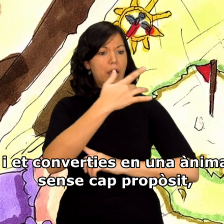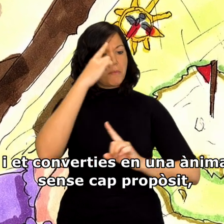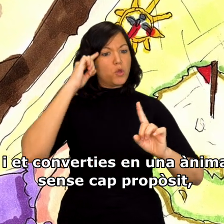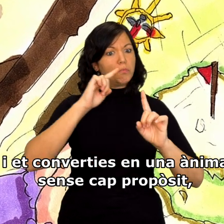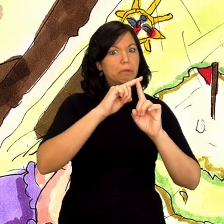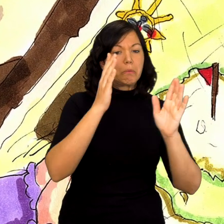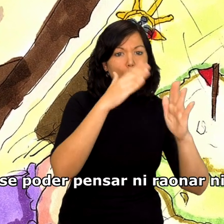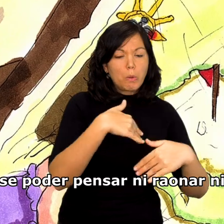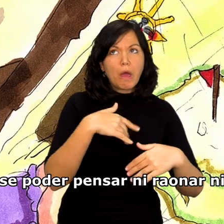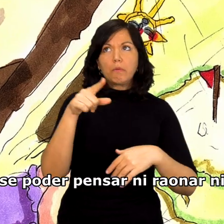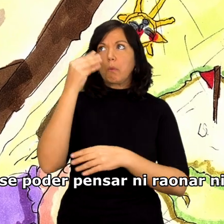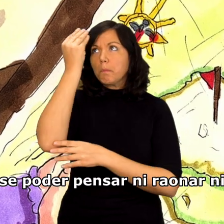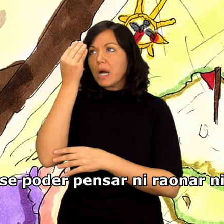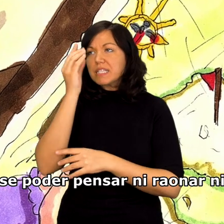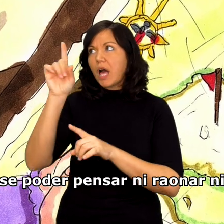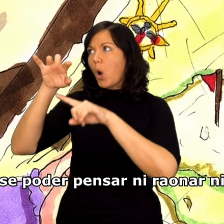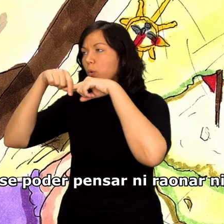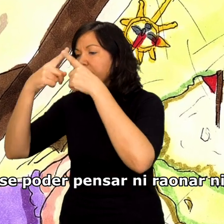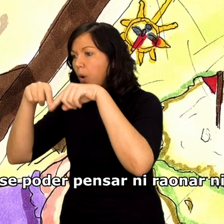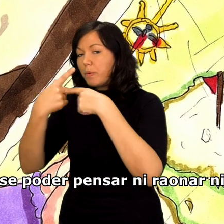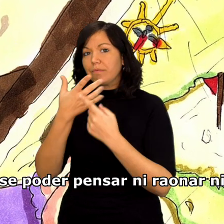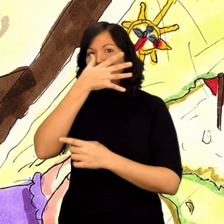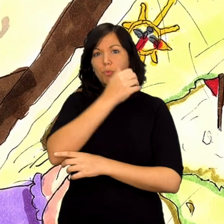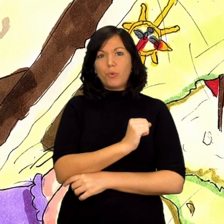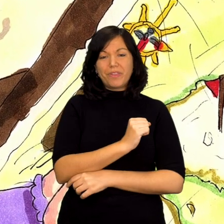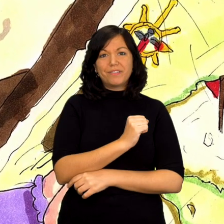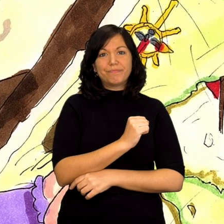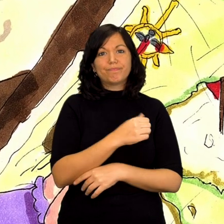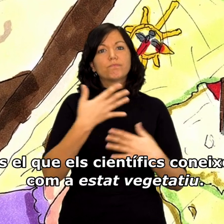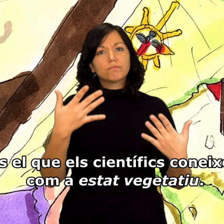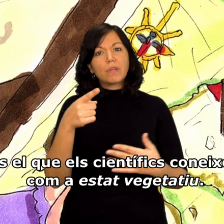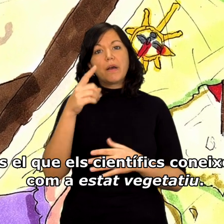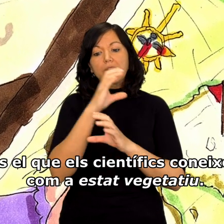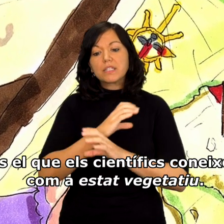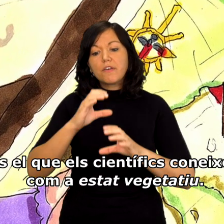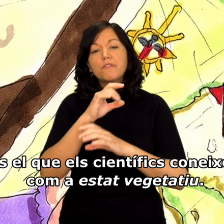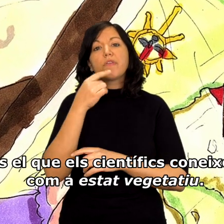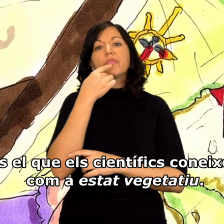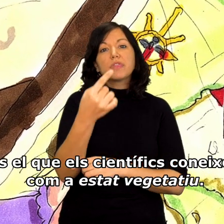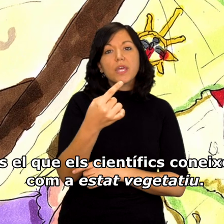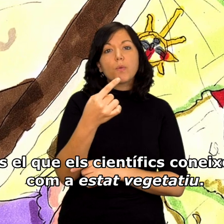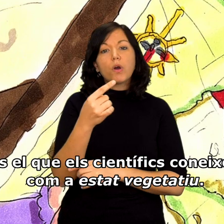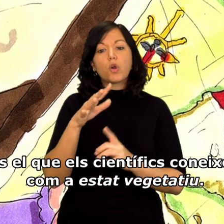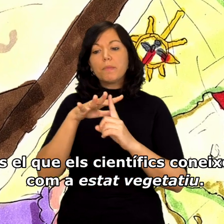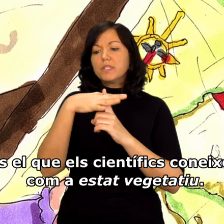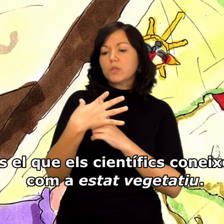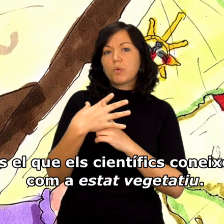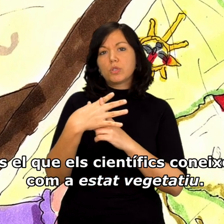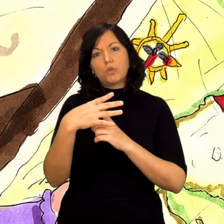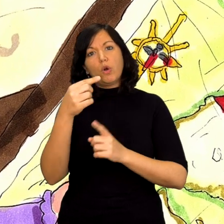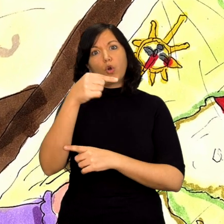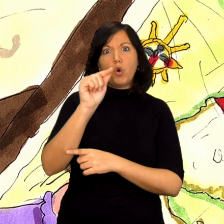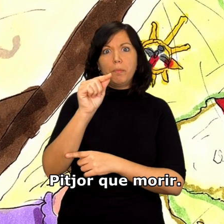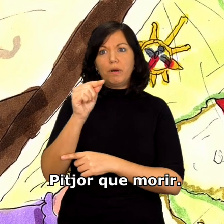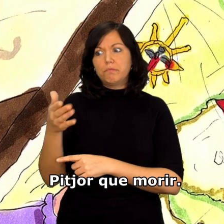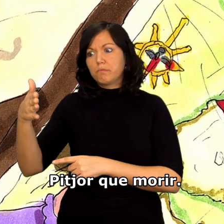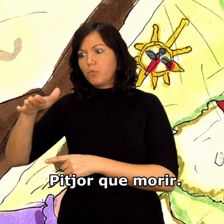cap propòsit, sense poder pensar ni raonar ni res. És el que els científics coneixen com a estat vegetatiu.